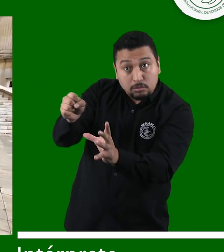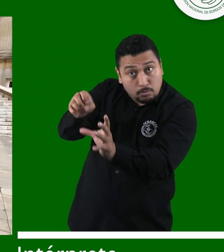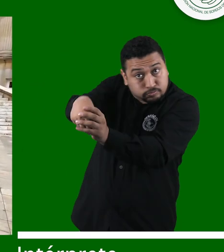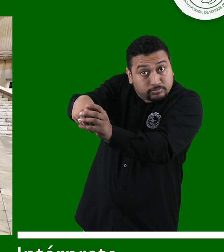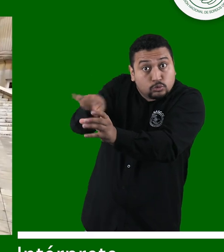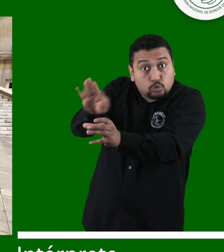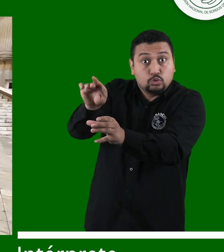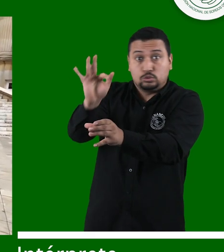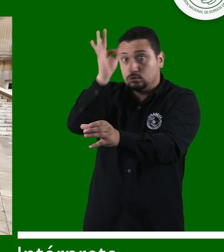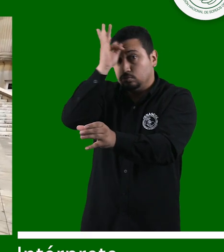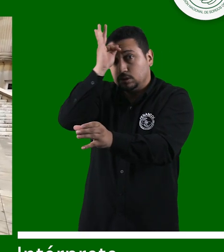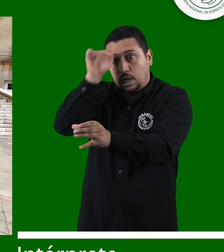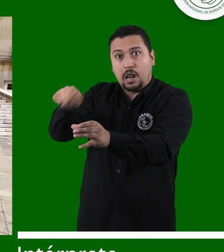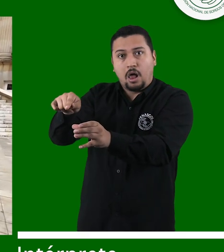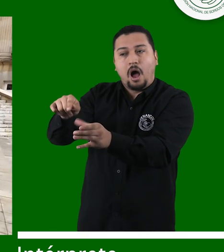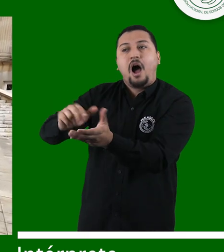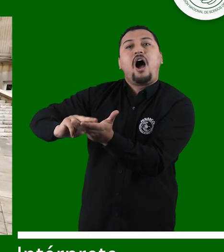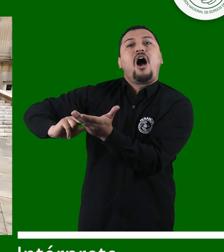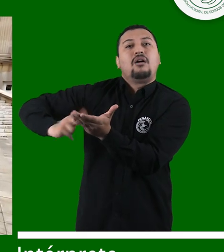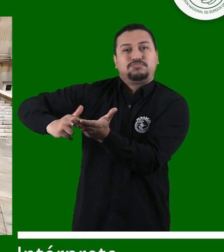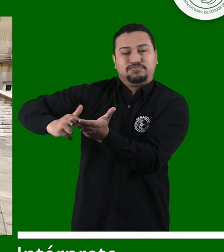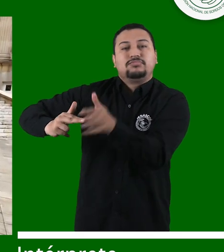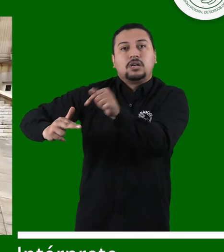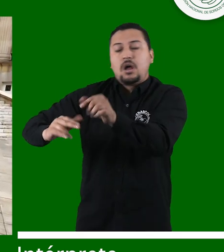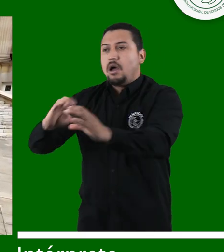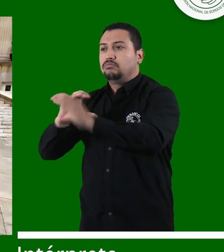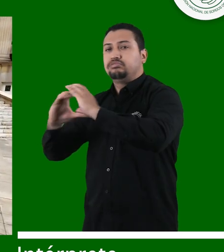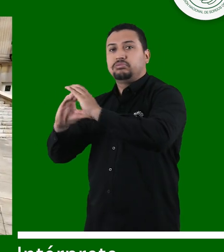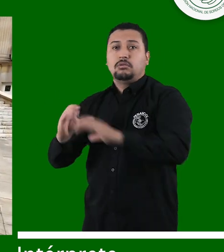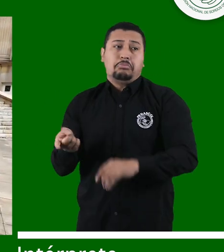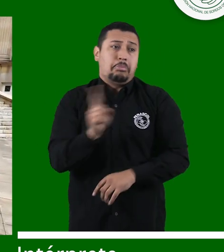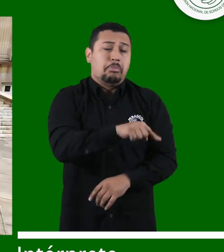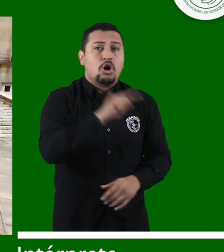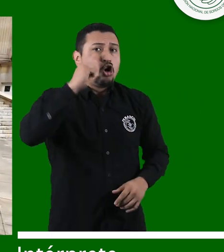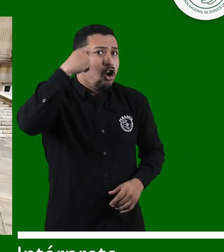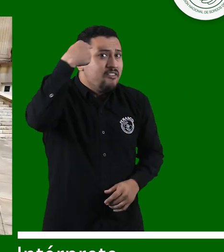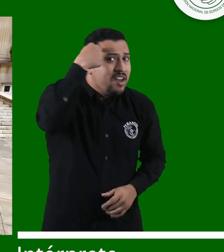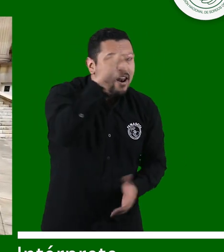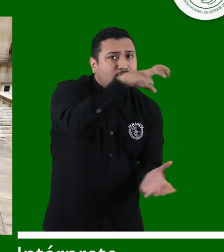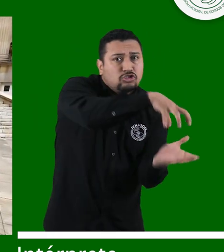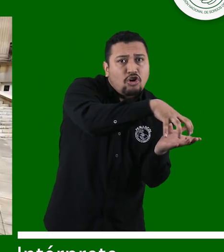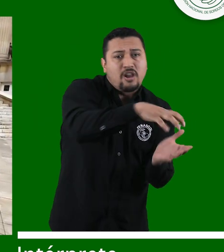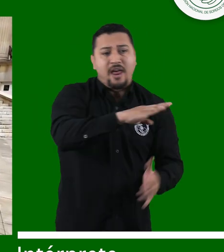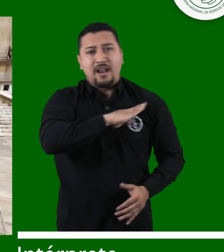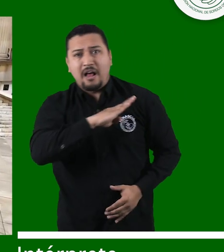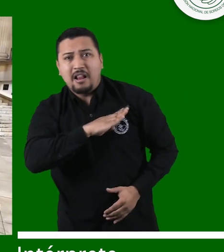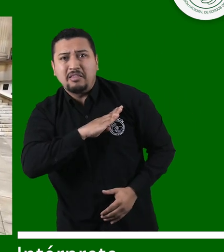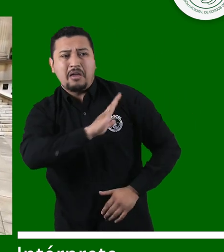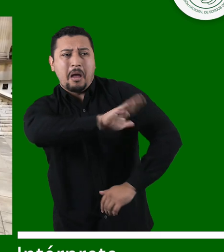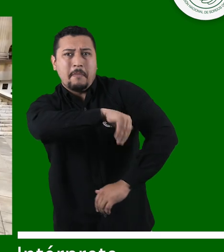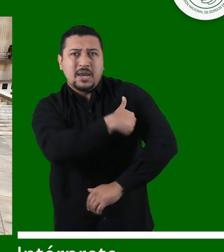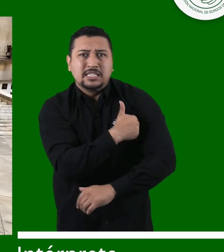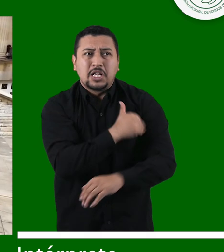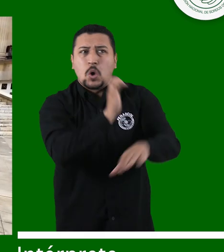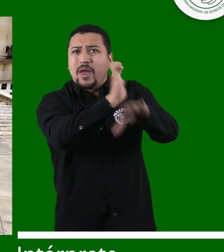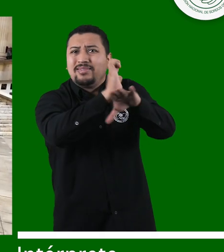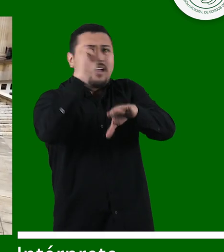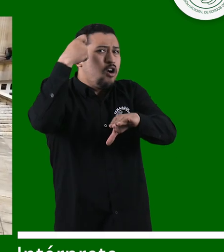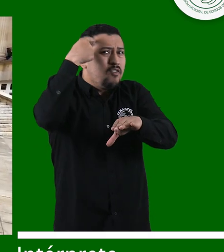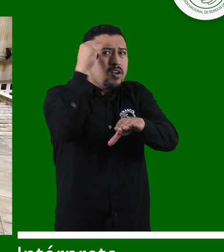hospital a interpretarlo. Cuando llegue a la gobernación, a la alcaldía, a una unidad militar o policial o ministerio o alguna institución, pues un